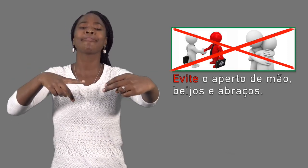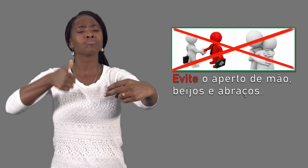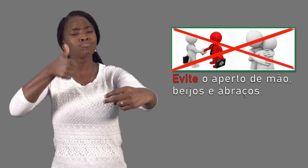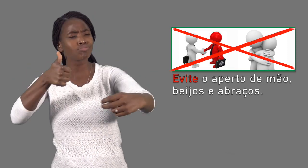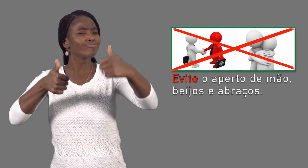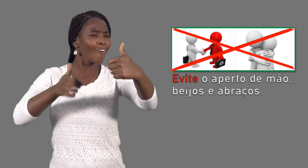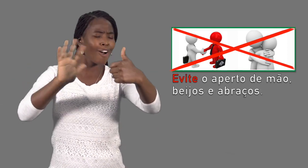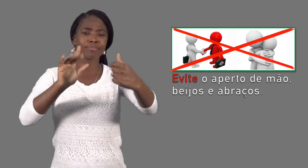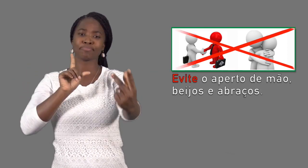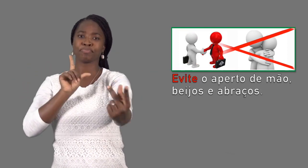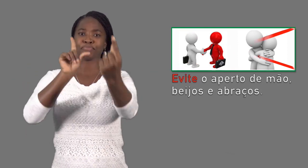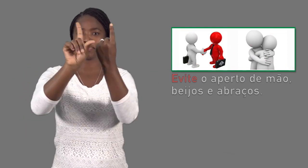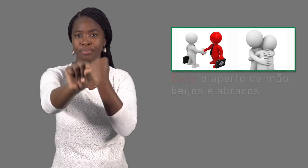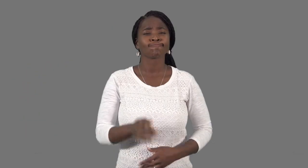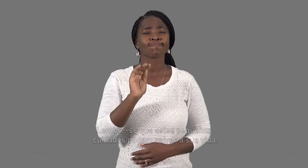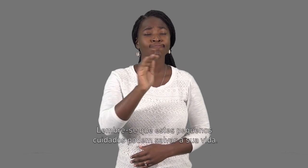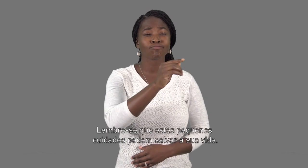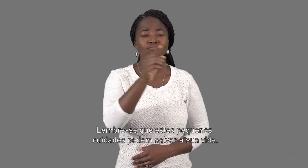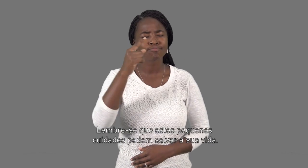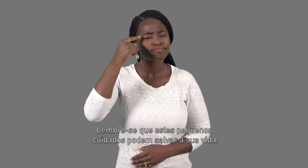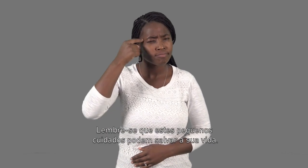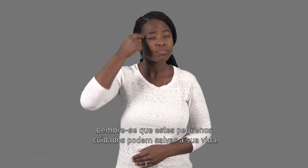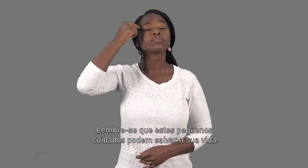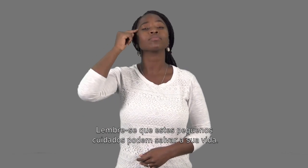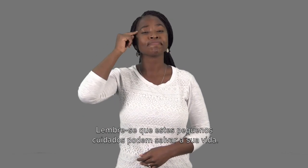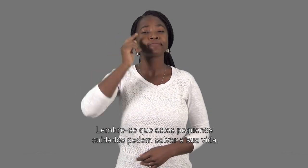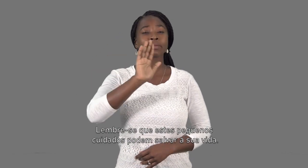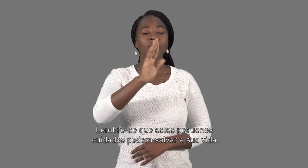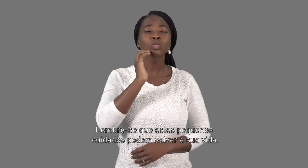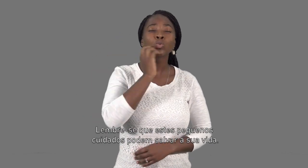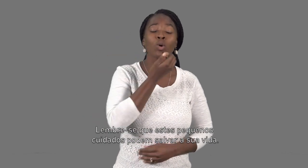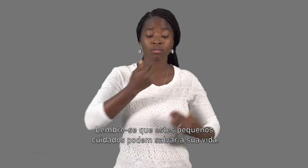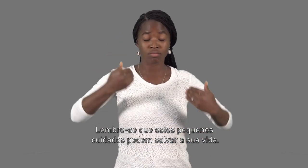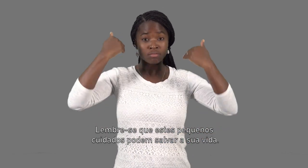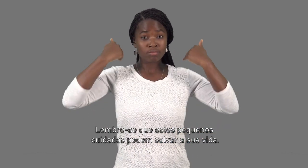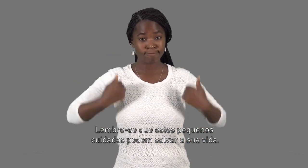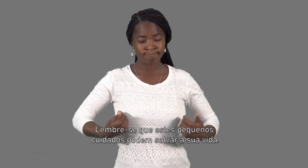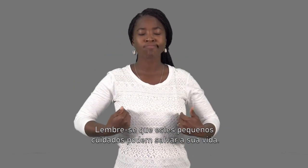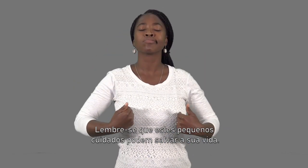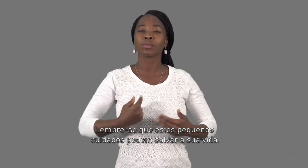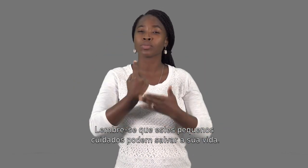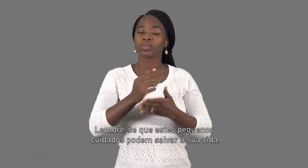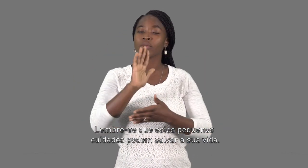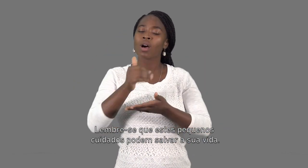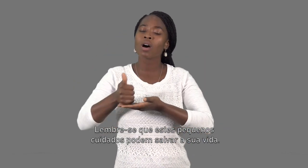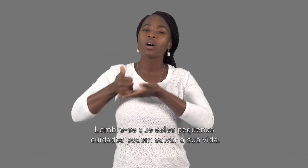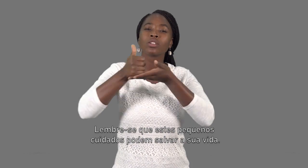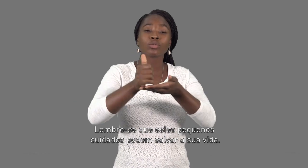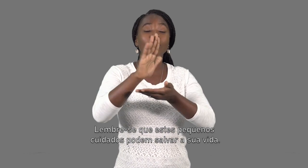distância e vá. Lembre-se que estes cuidados são importantes para salvar a